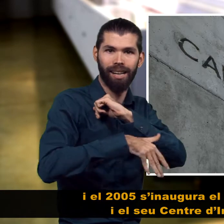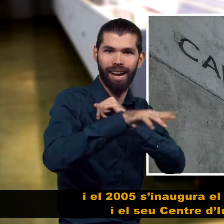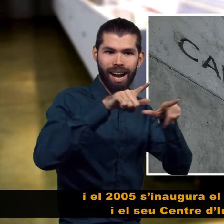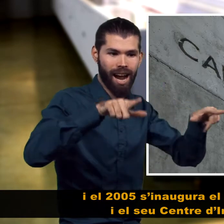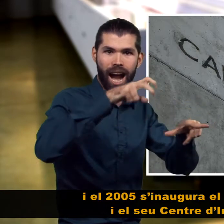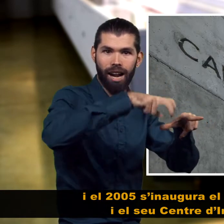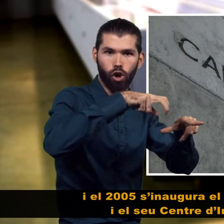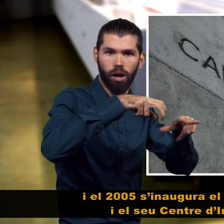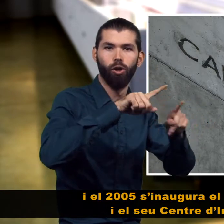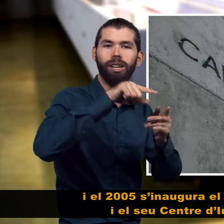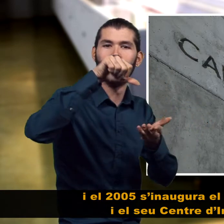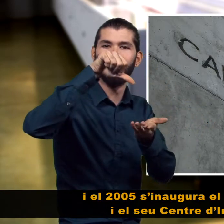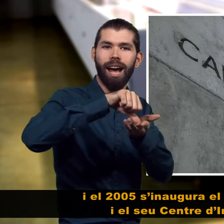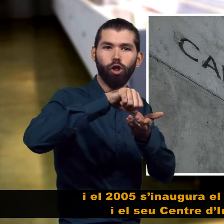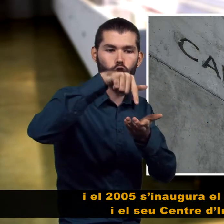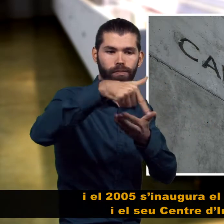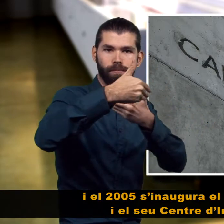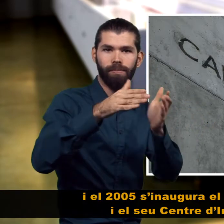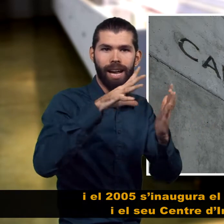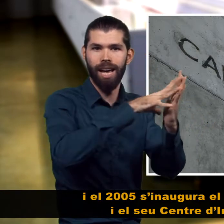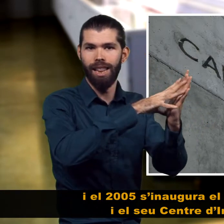Parc Arqueològic i el Centre d'Interpretació. i